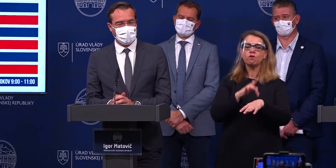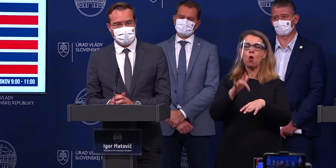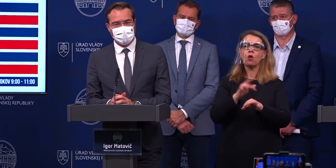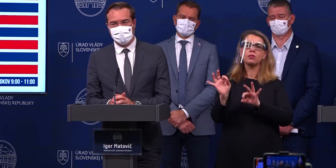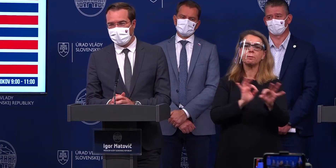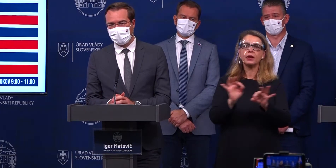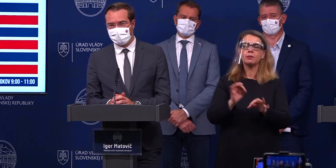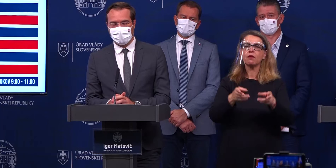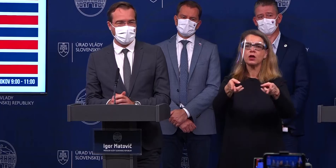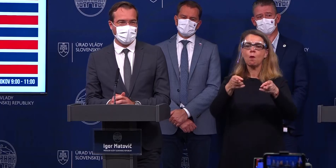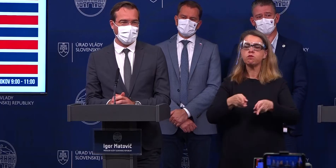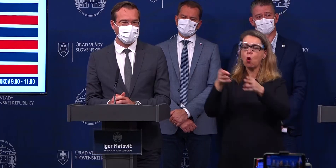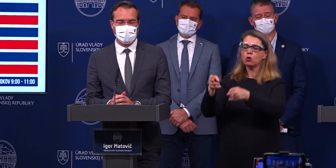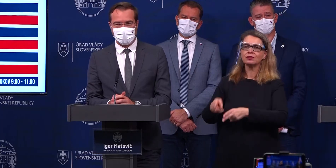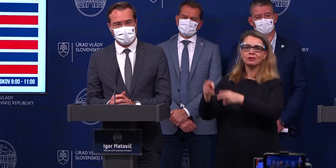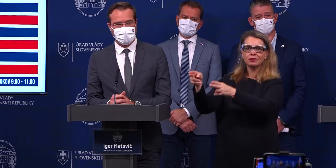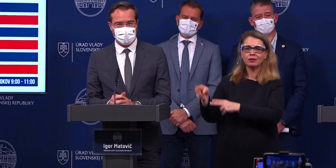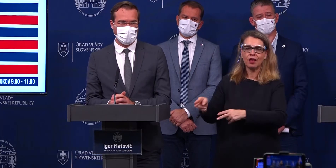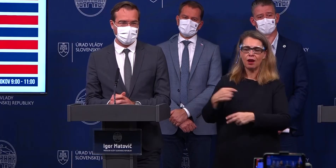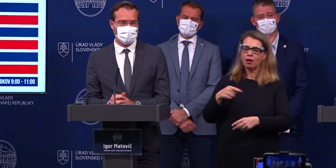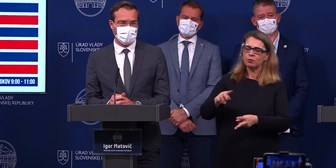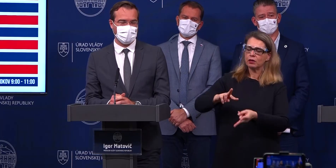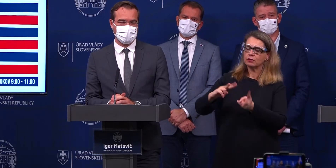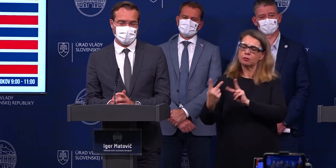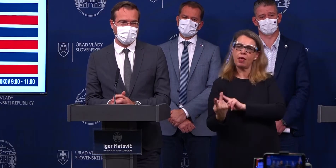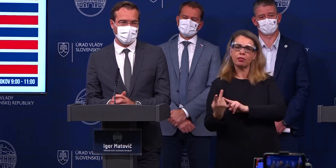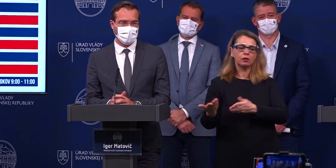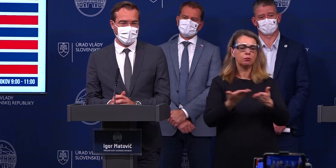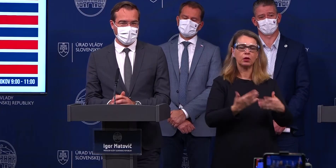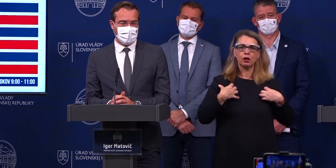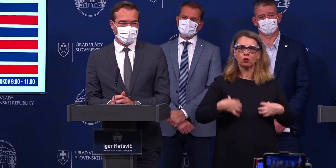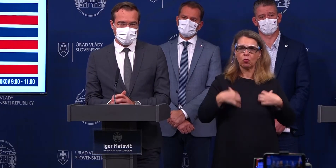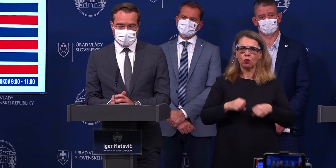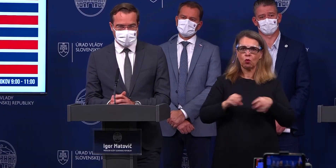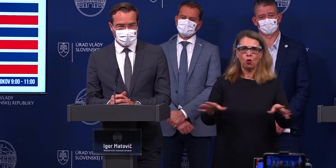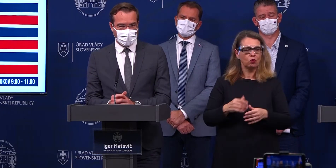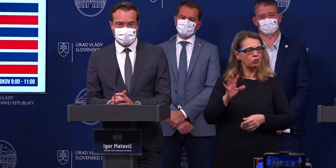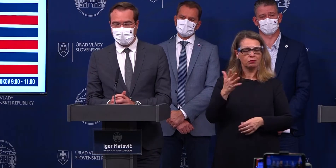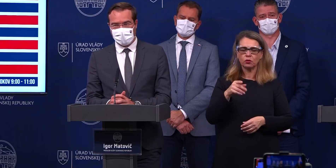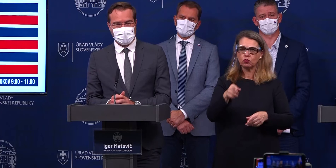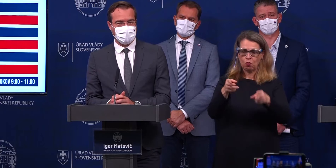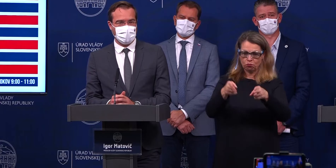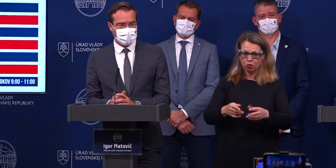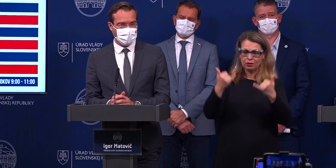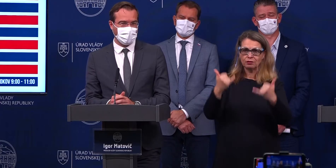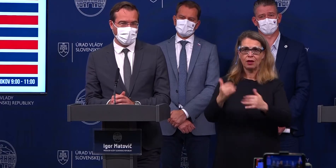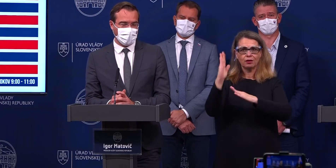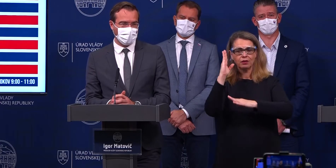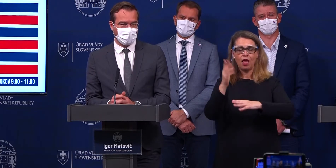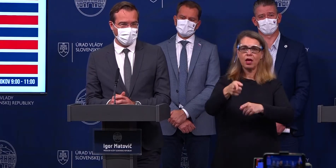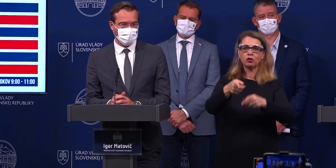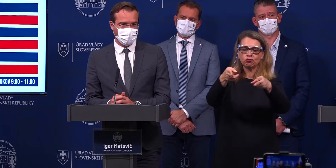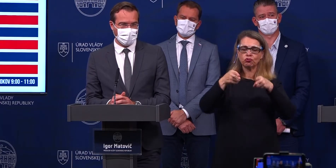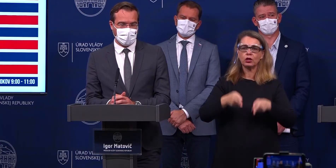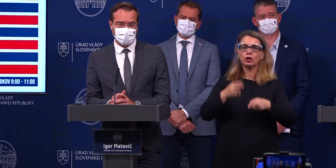pripravené postele, ktoré čakajú na to, že ich reprofilizujeme na infekčný profil. To sú postele, na ktorých ležia teraz pacienti kvôli